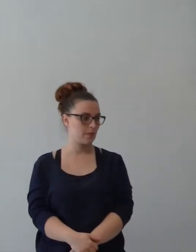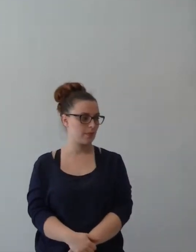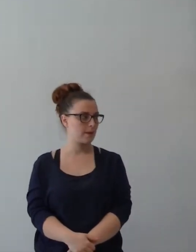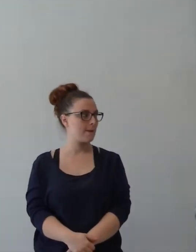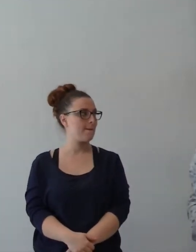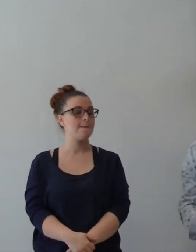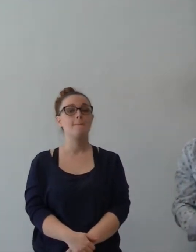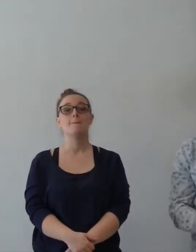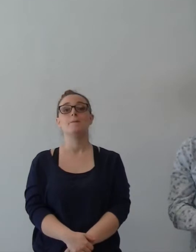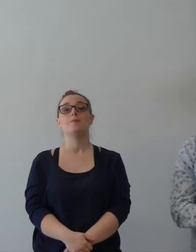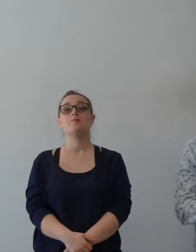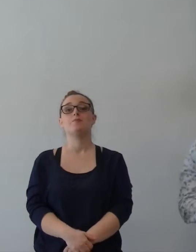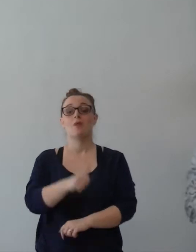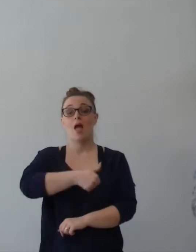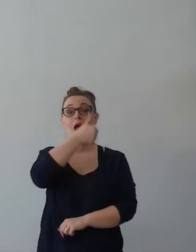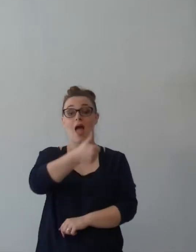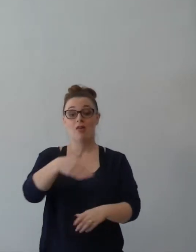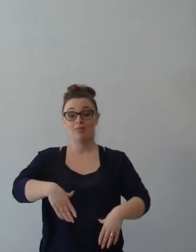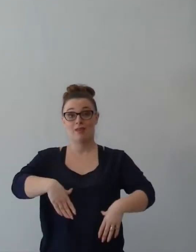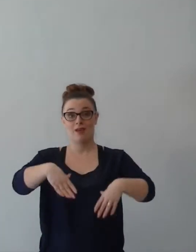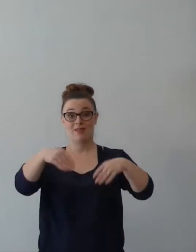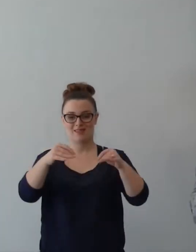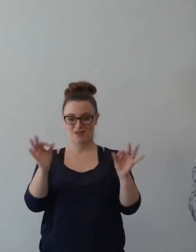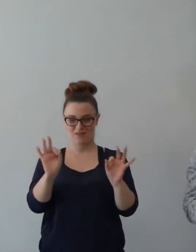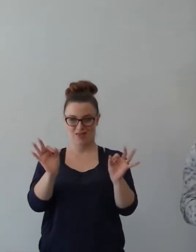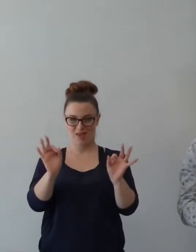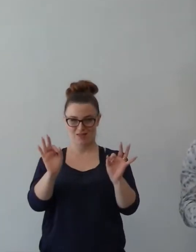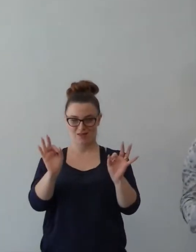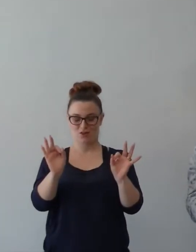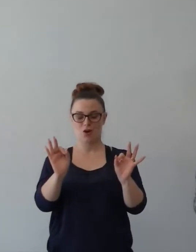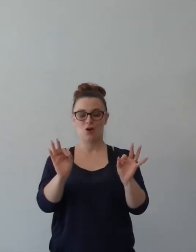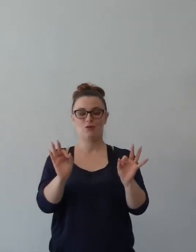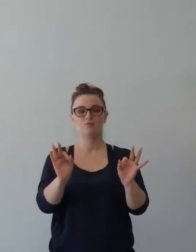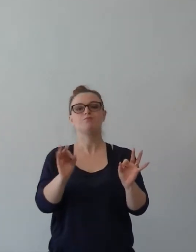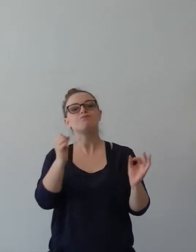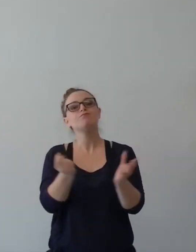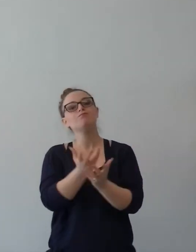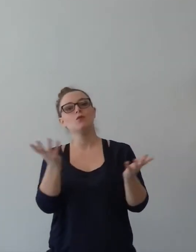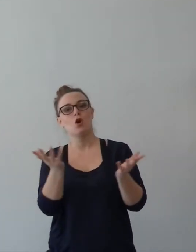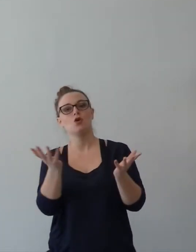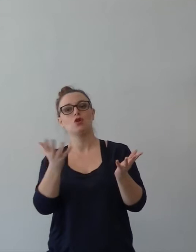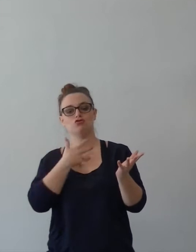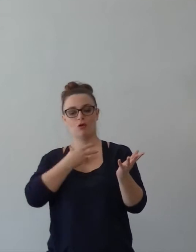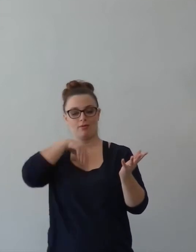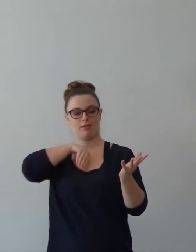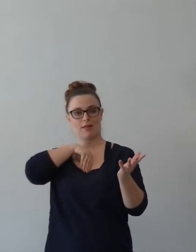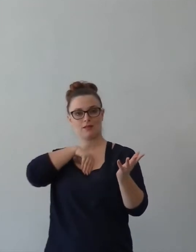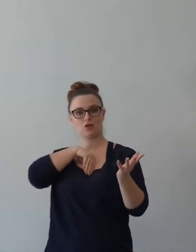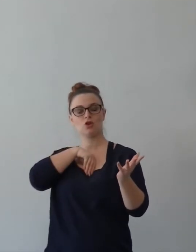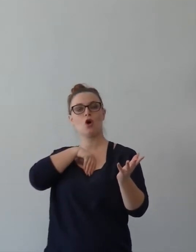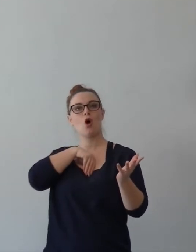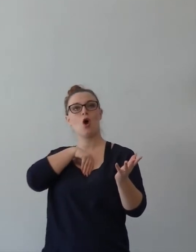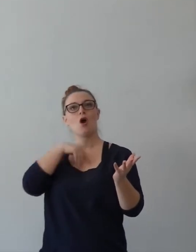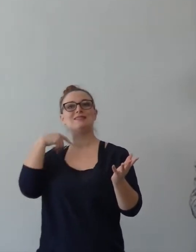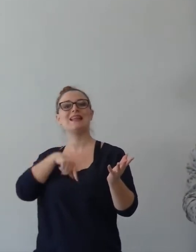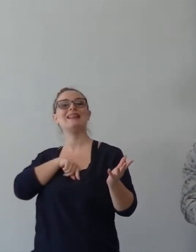L'inizio dell'anno porta spessissimo una coppia di sentimenti che sono contrastanti. Come dice la